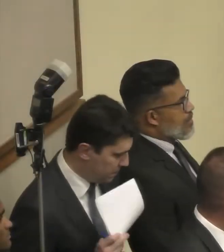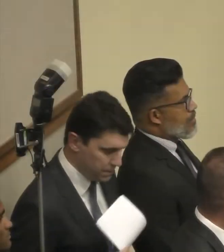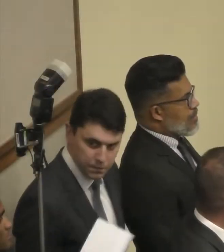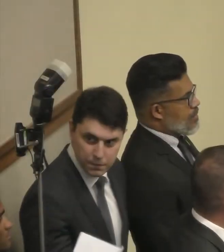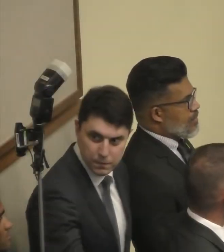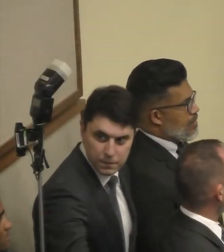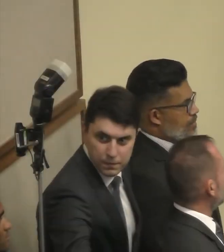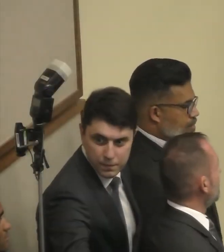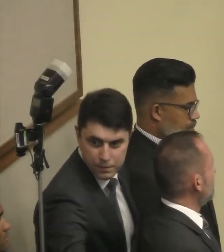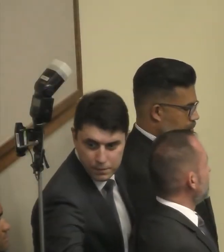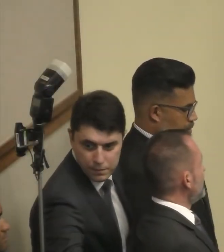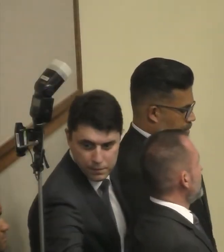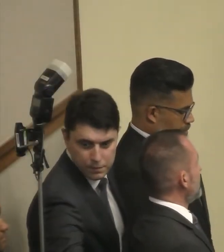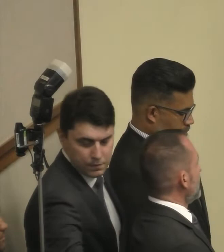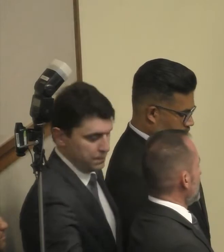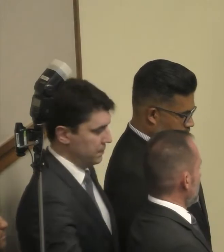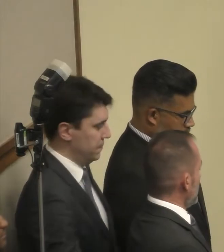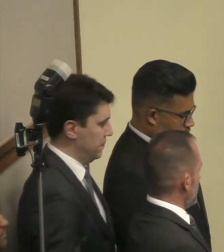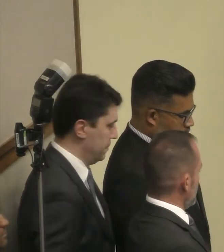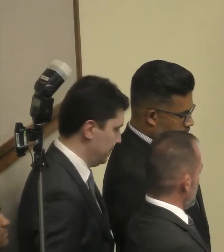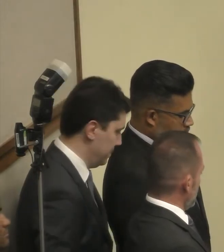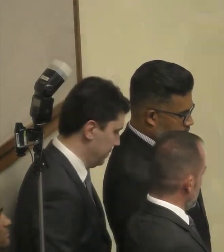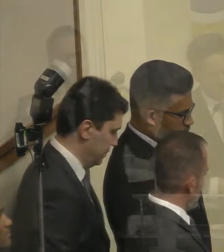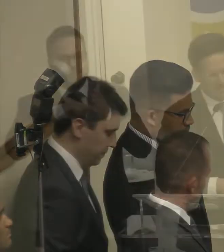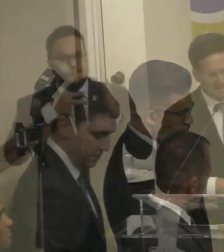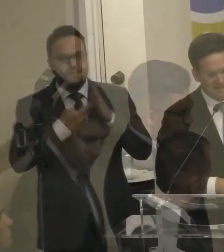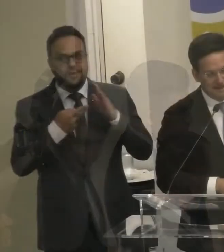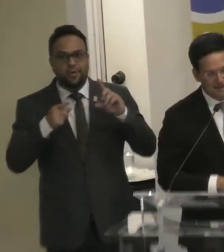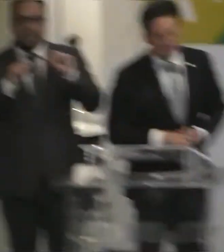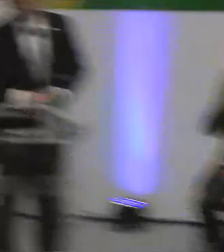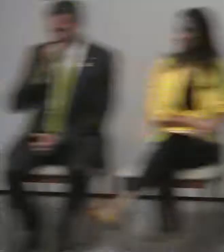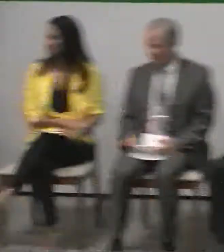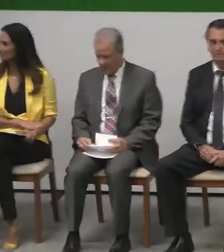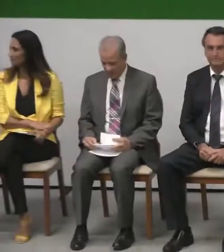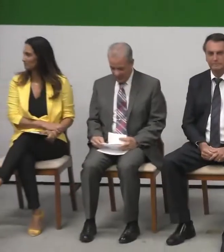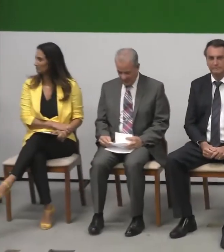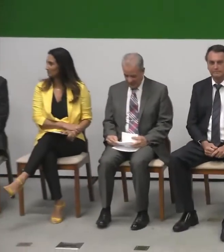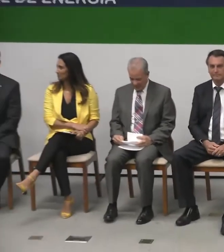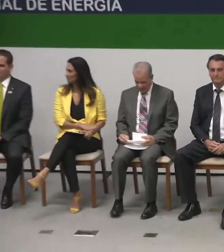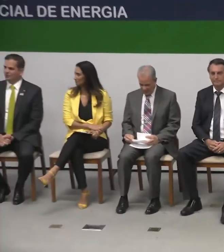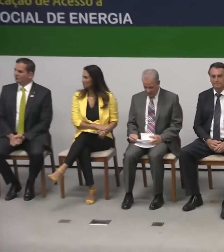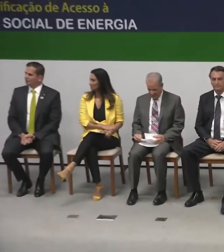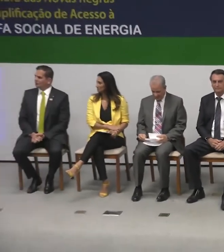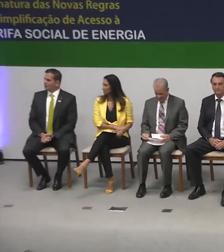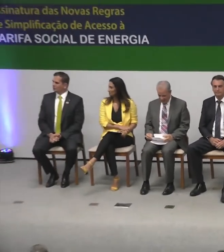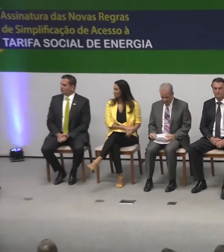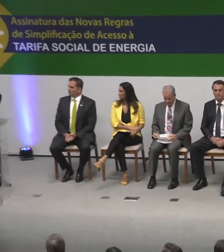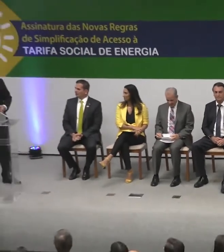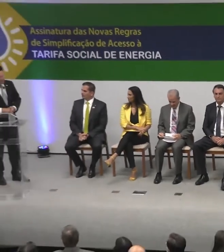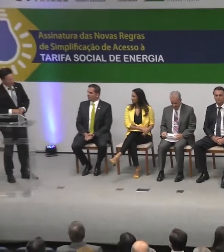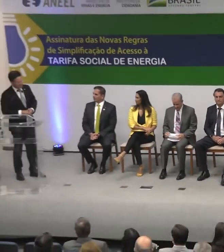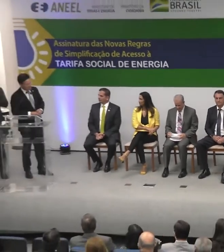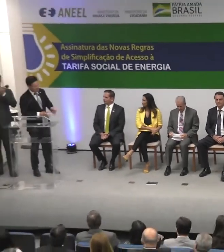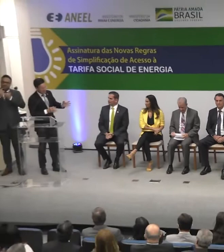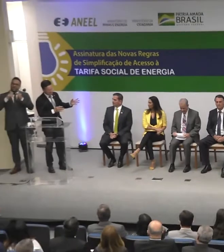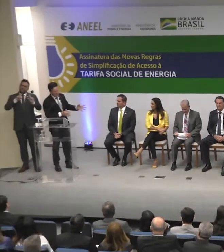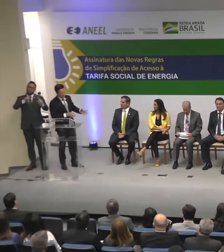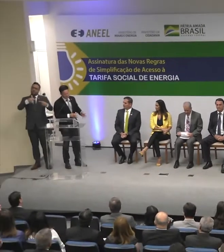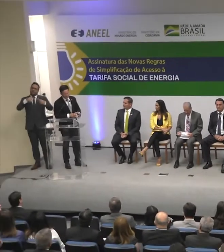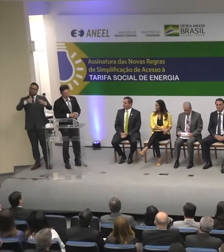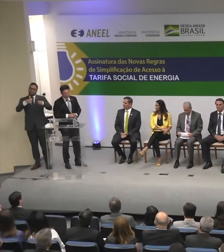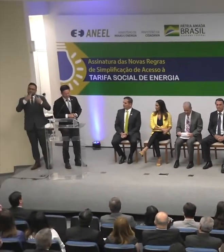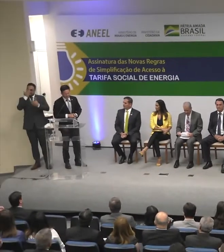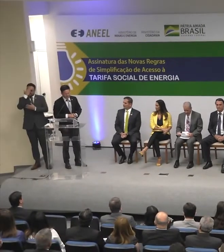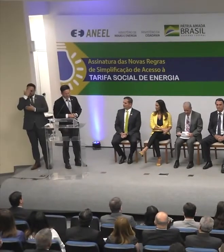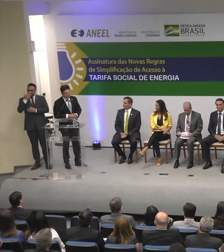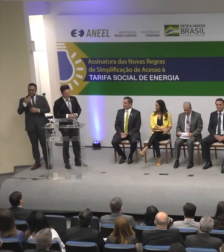ministros, mas isso revela muito do espírito de corpo, da maneira como os ministros do